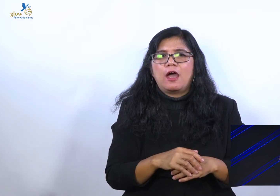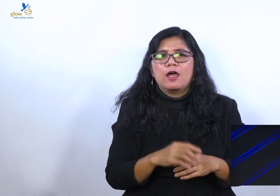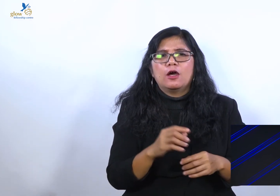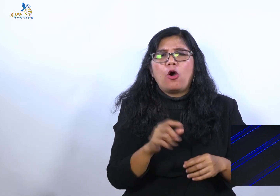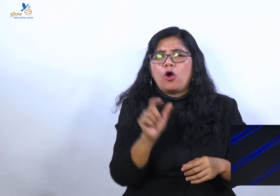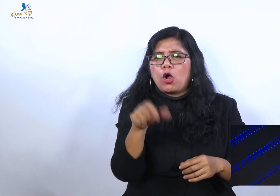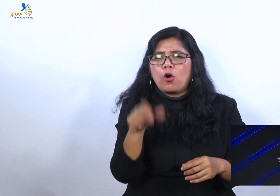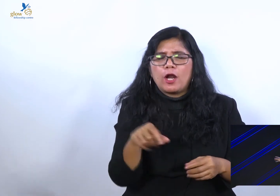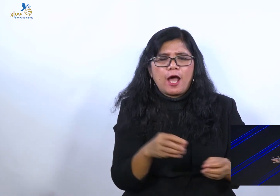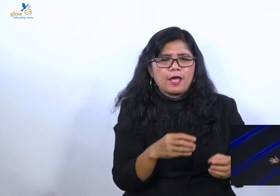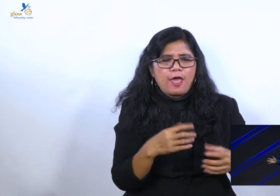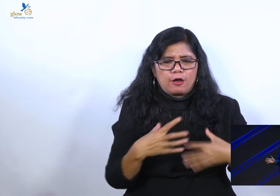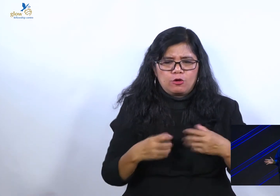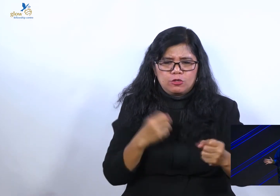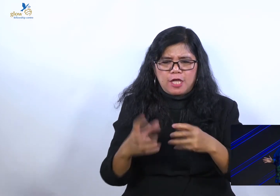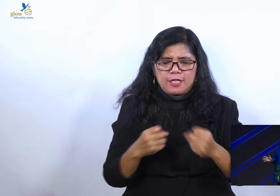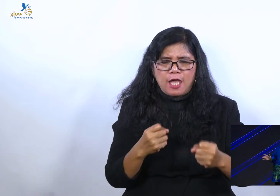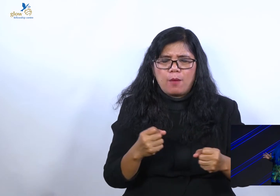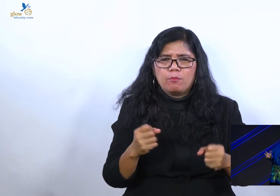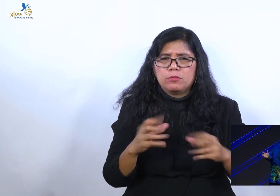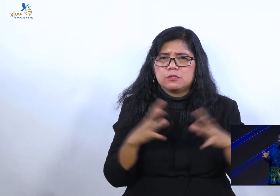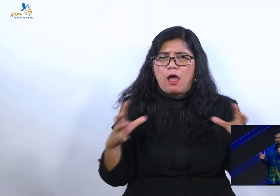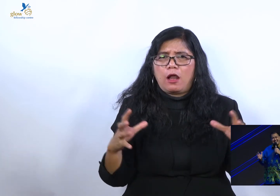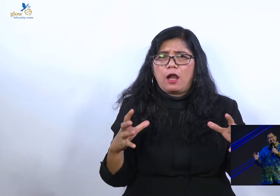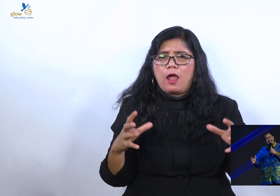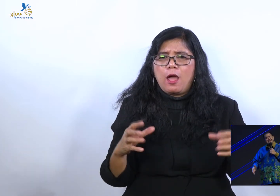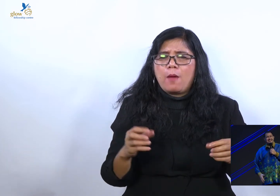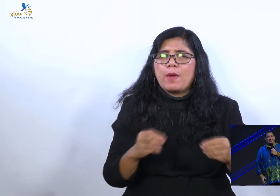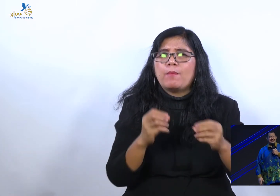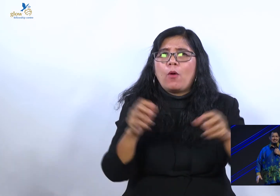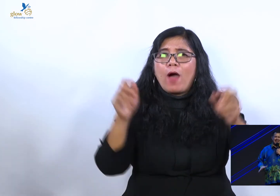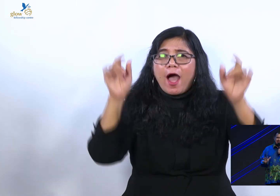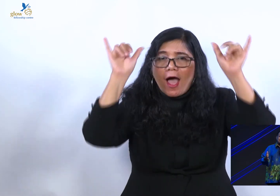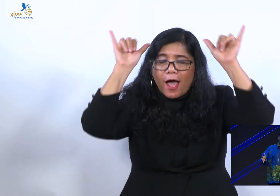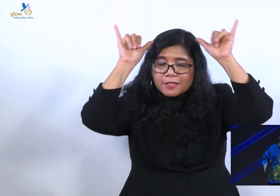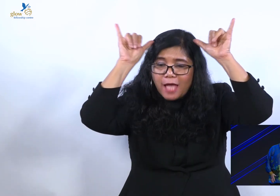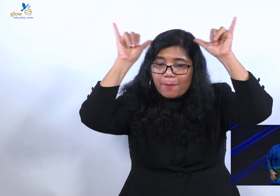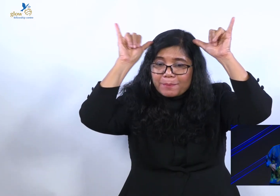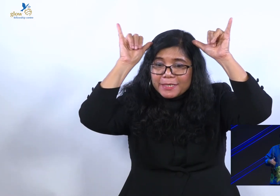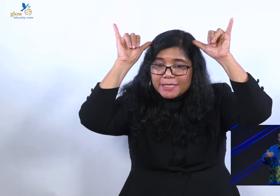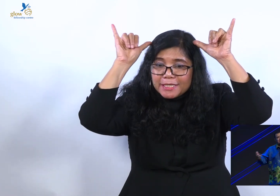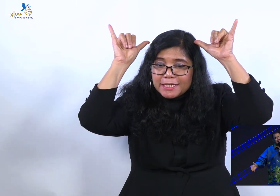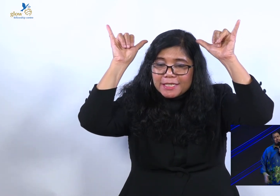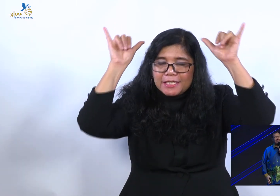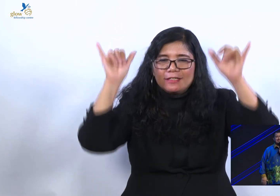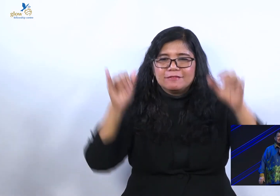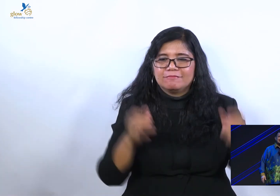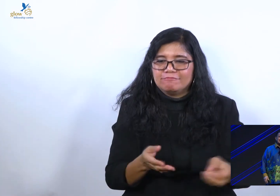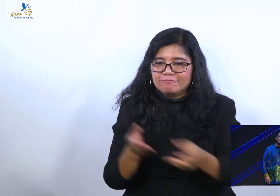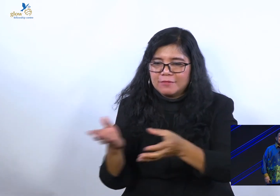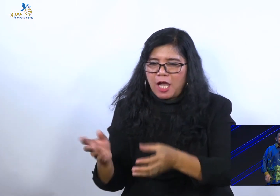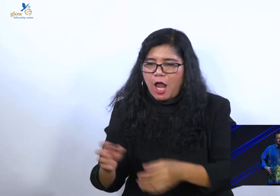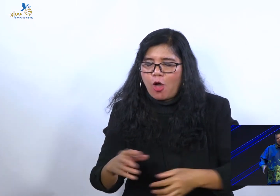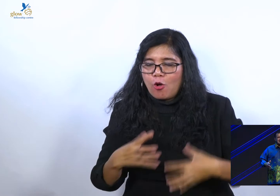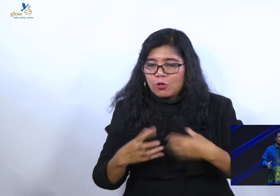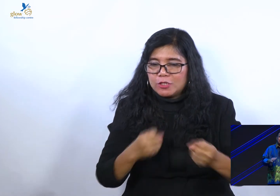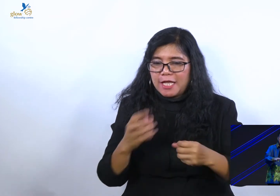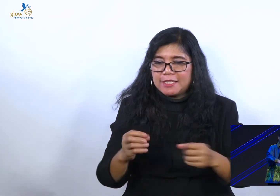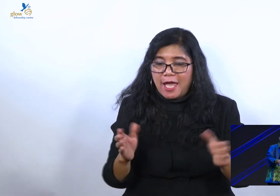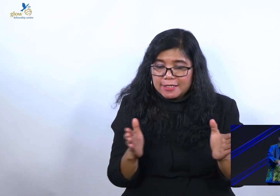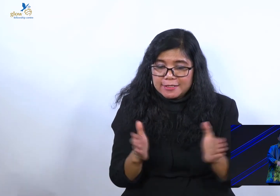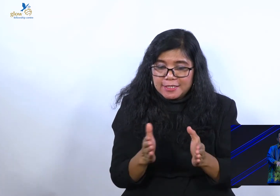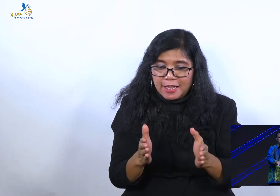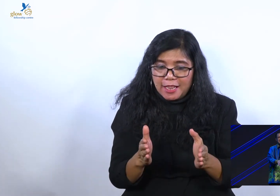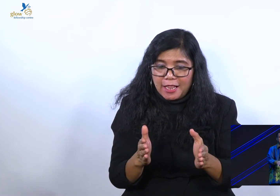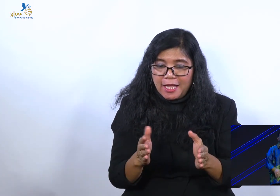itu, dia harus bawa lembu sapi. Kalau dosanya kecil, atau lebih kecil, dia harus bawa kambing domba. Kalau dosanya